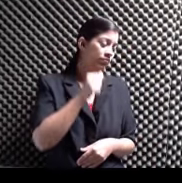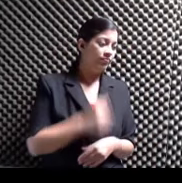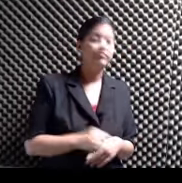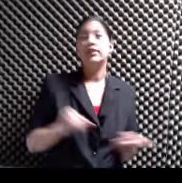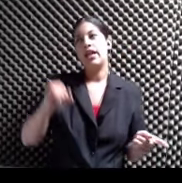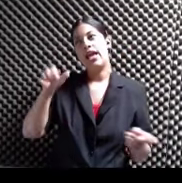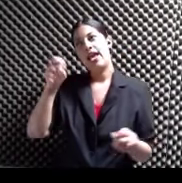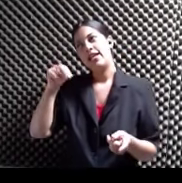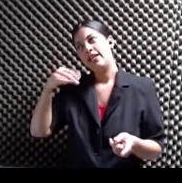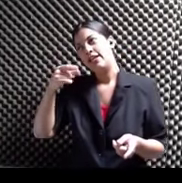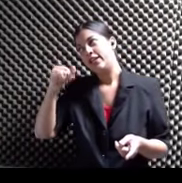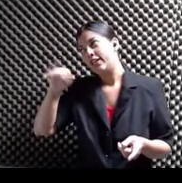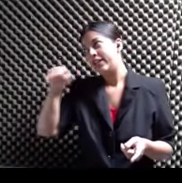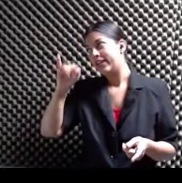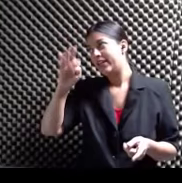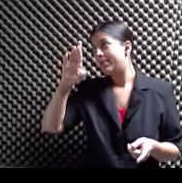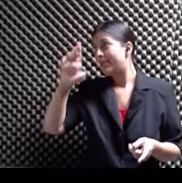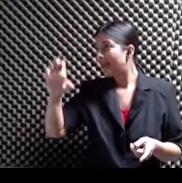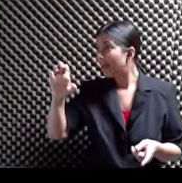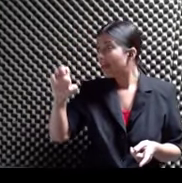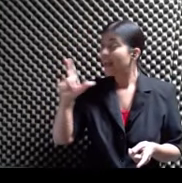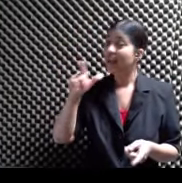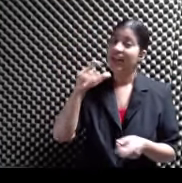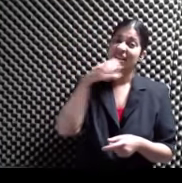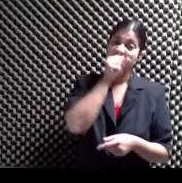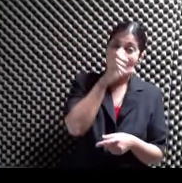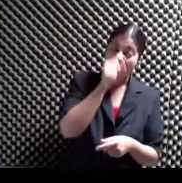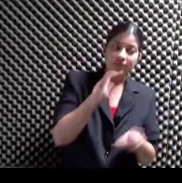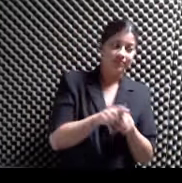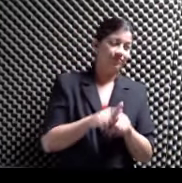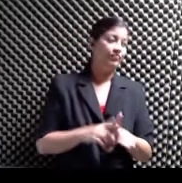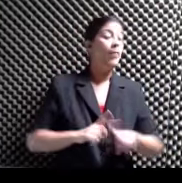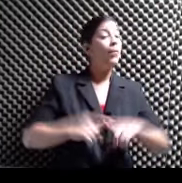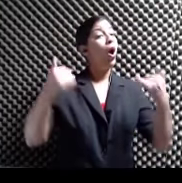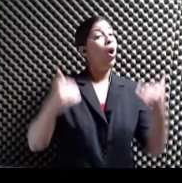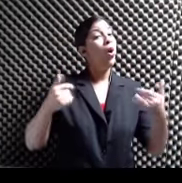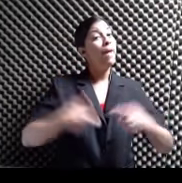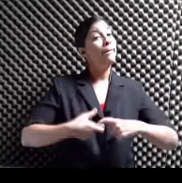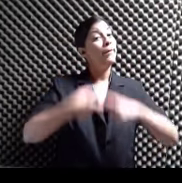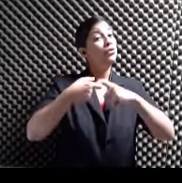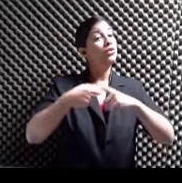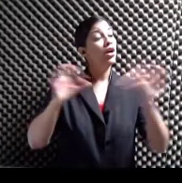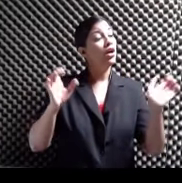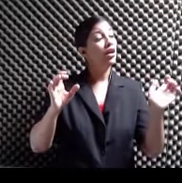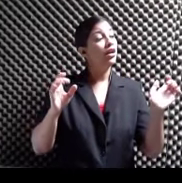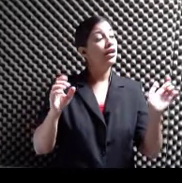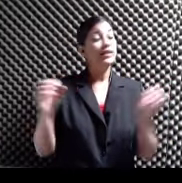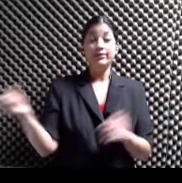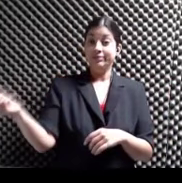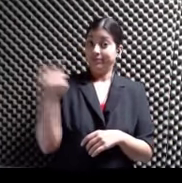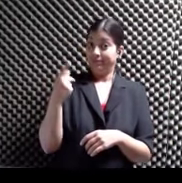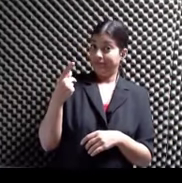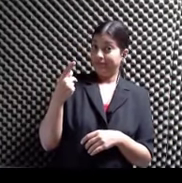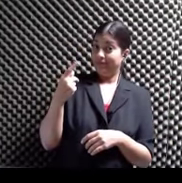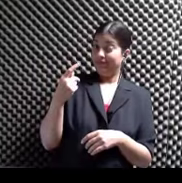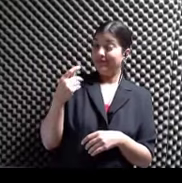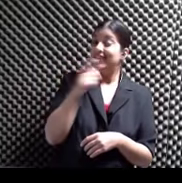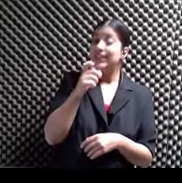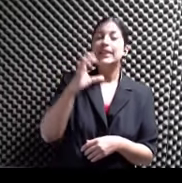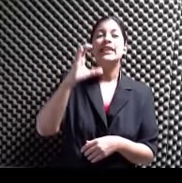miel Ay Dios mío Pero ahora nosotros Nos vamos a una pausa Y regresamos Déjame que no se me olvide Con Cindy Jiménez Que es la segunda autora De